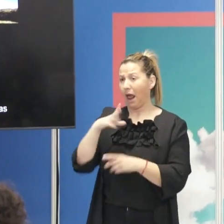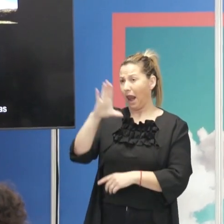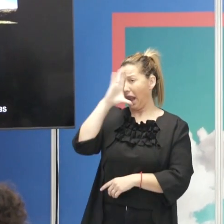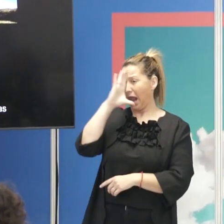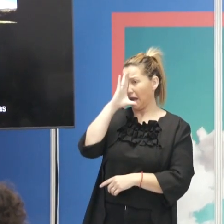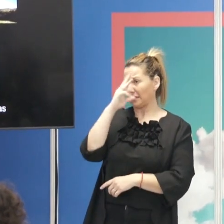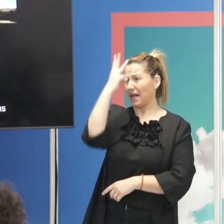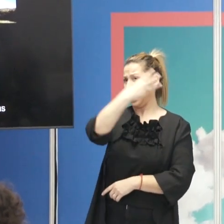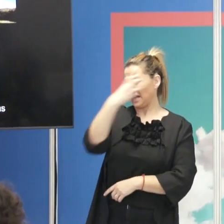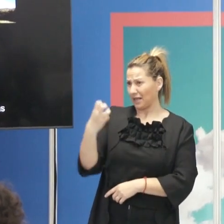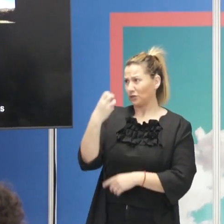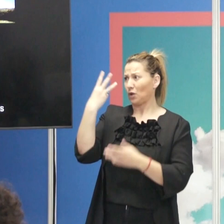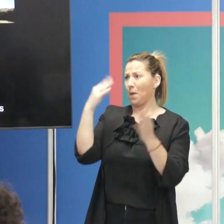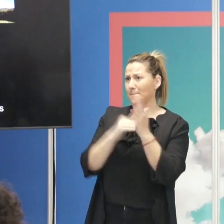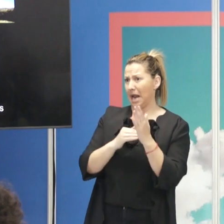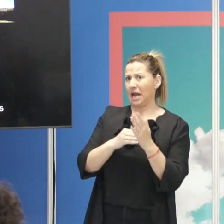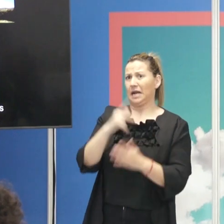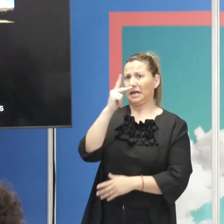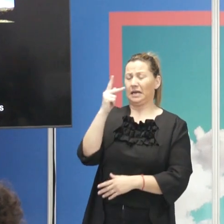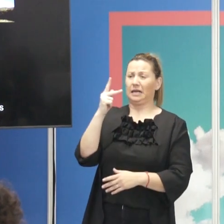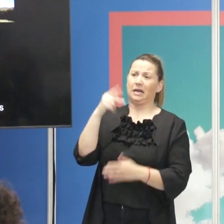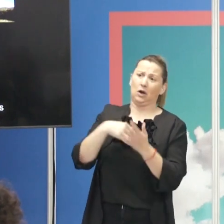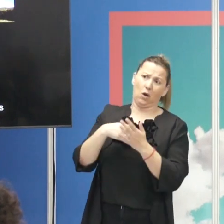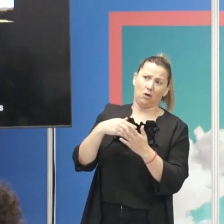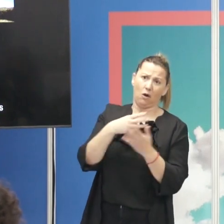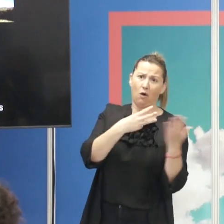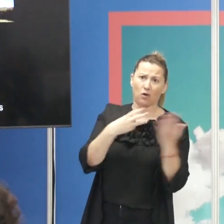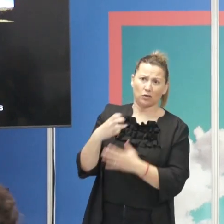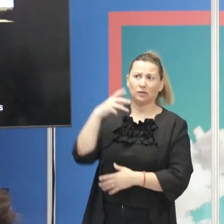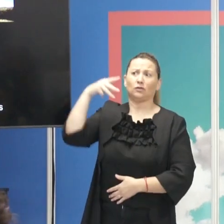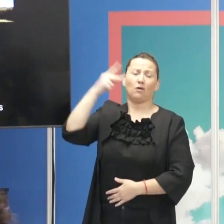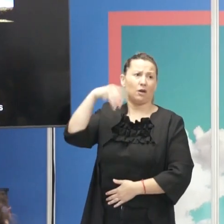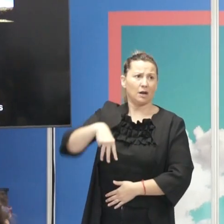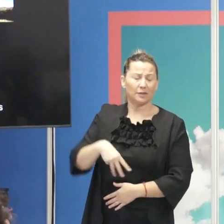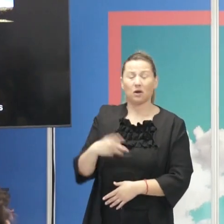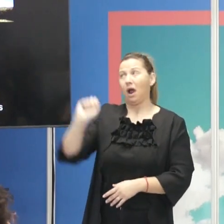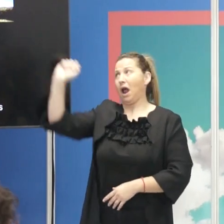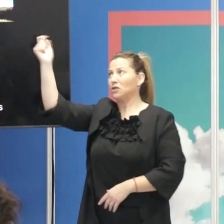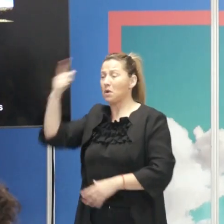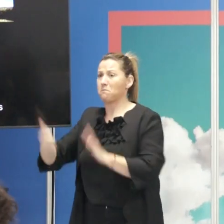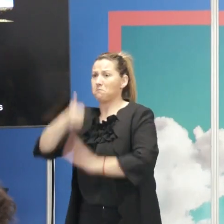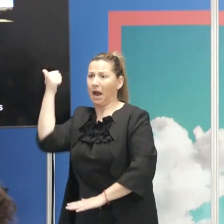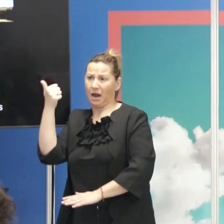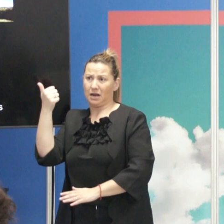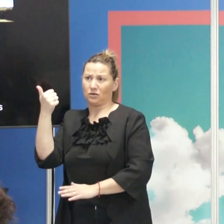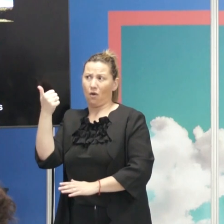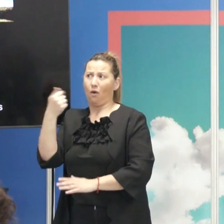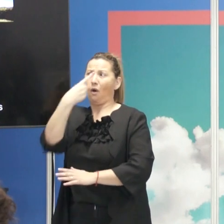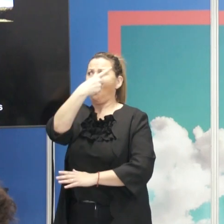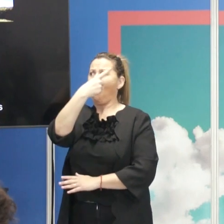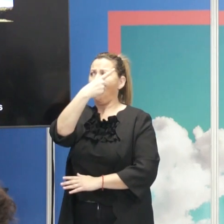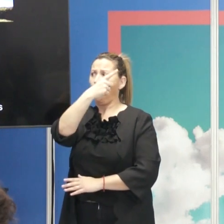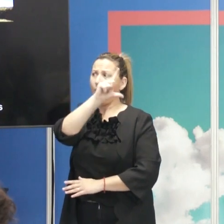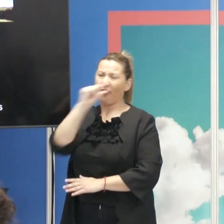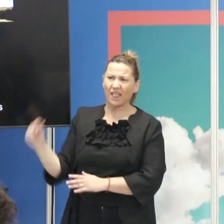que está a 380.000 kilómetros, a la luz le lleva un poco más de un segundo llegar hasta nosotros. Al Sol es un poco más, son 150 millones de kilómetros, son